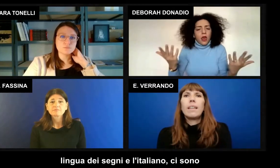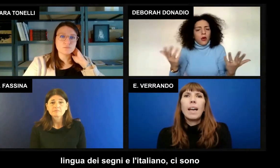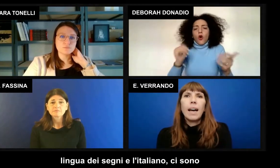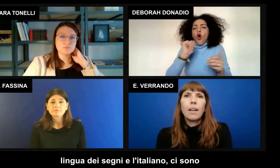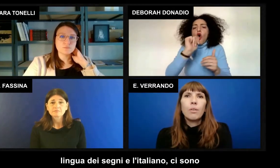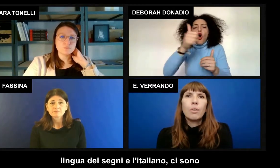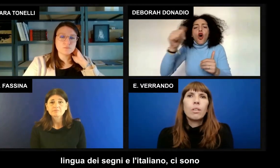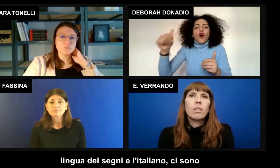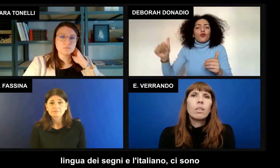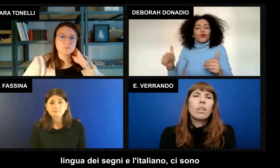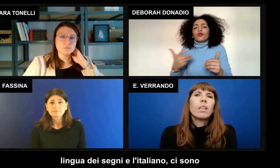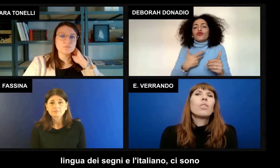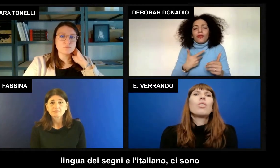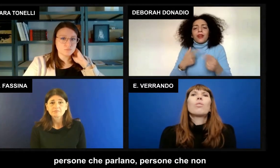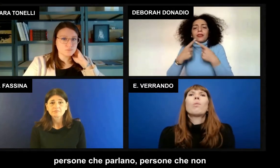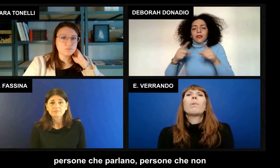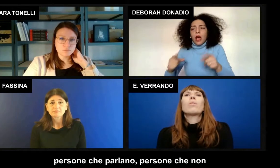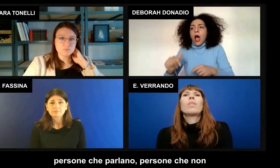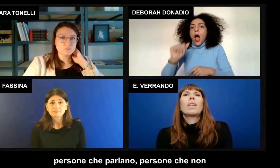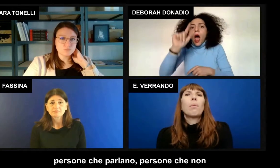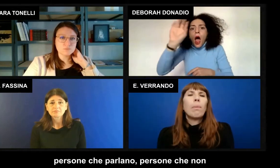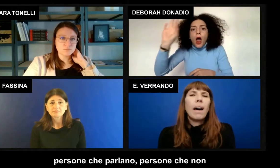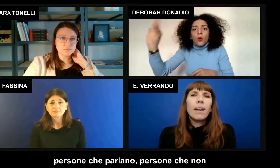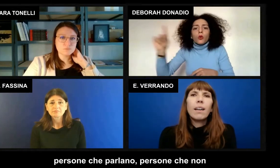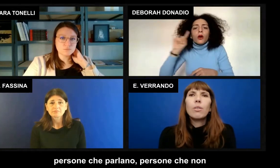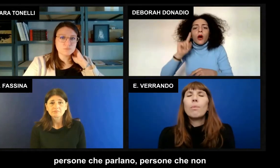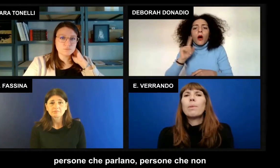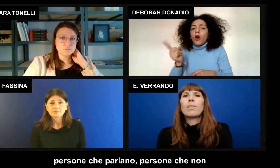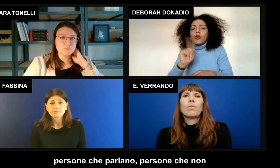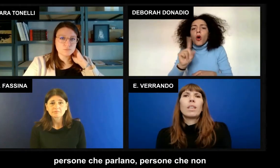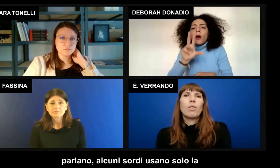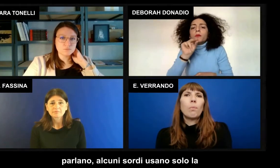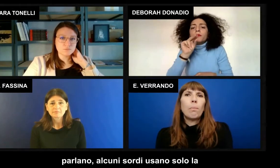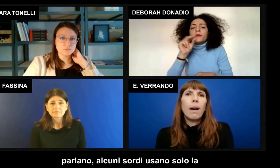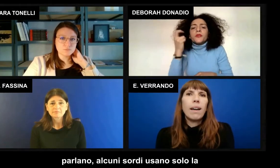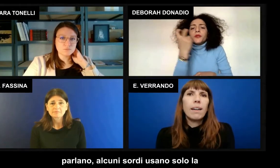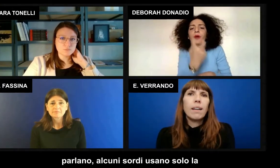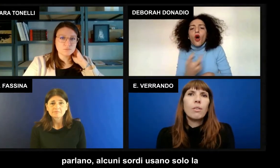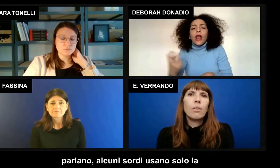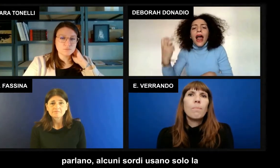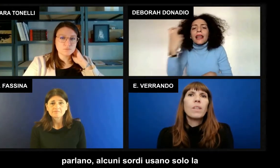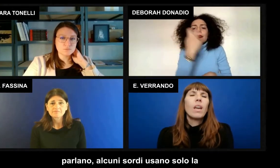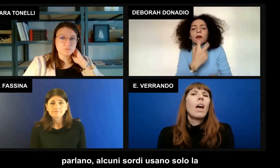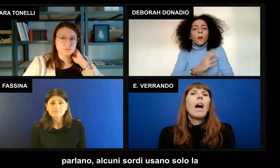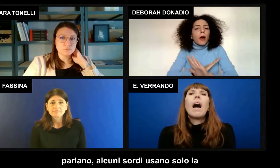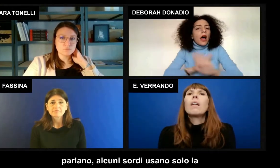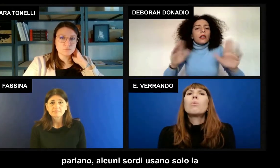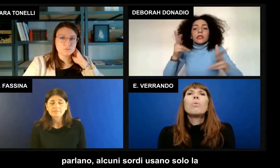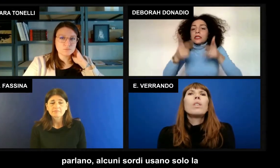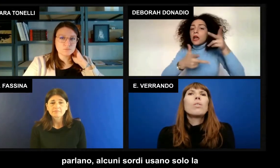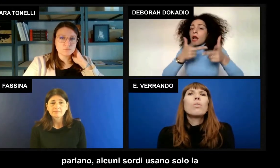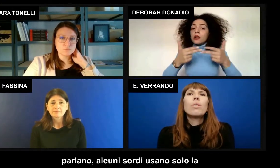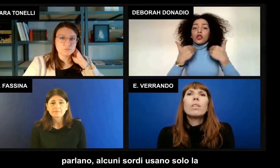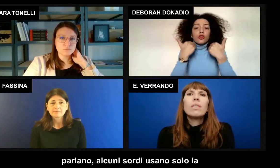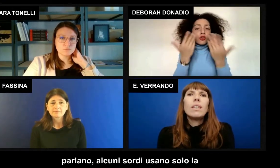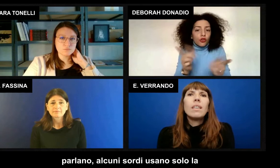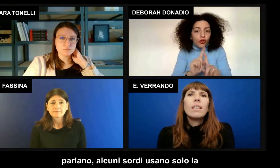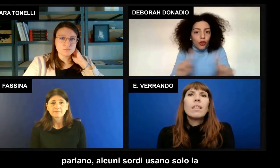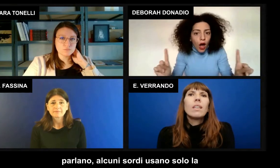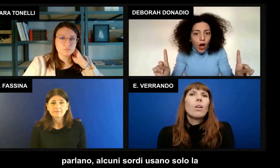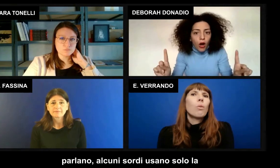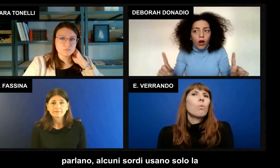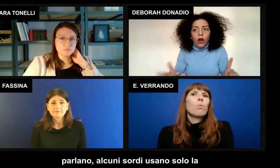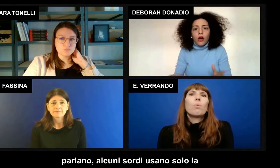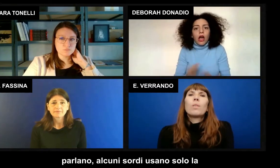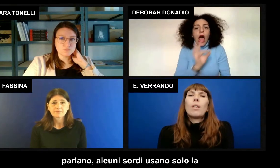e l'italiano. Ci sono persone che parlano, persone che non parlano. Alcuni sordi